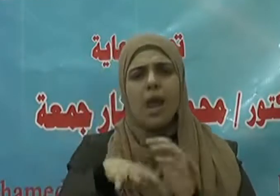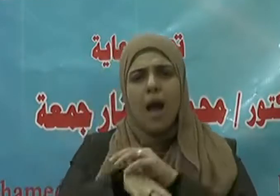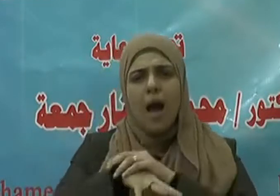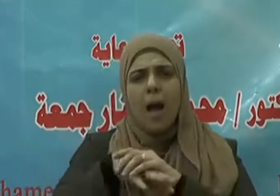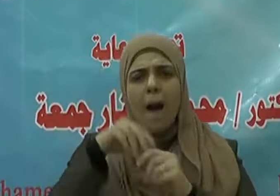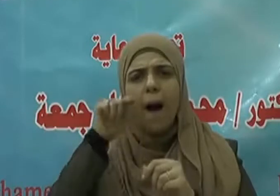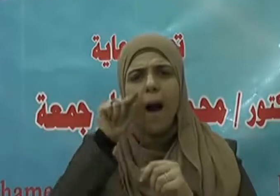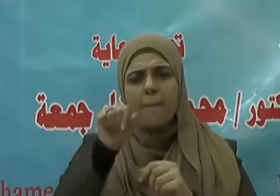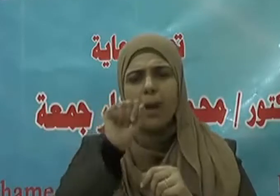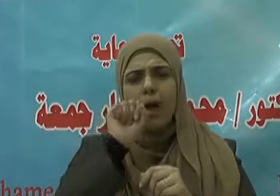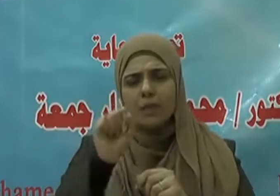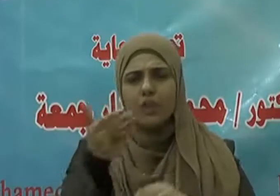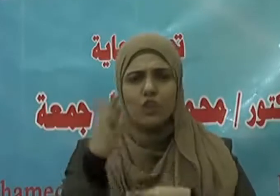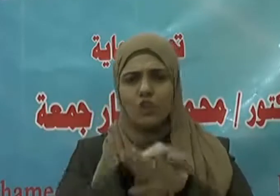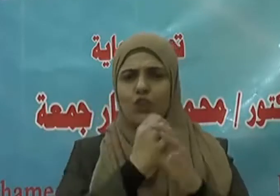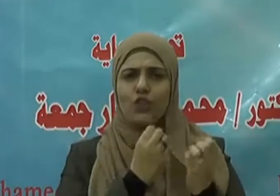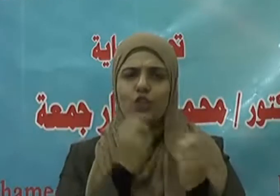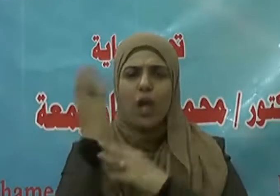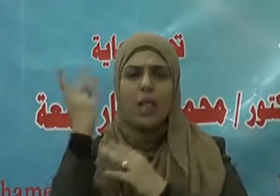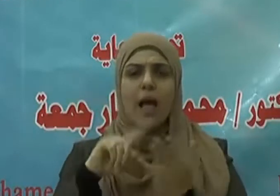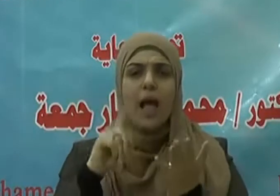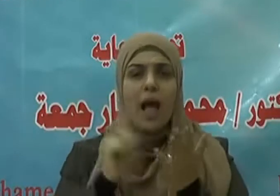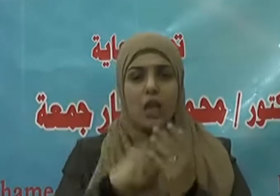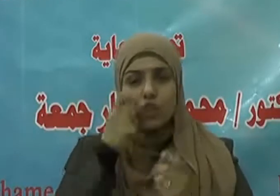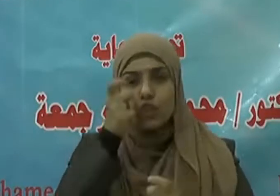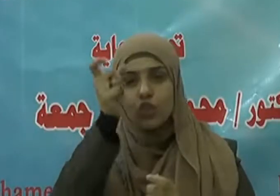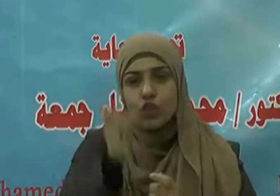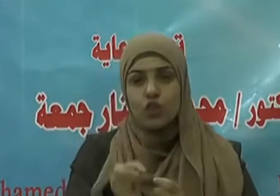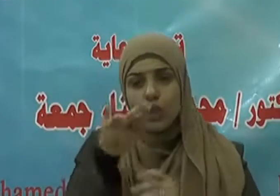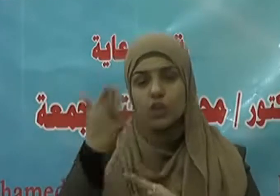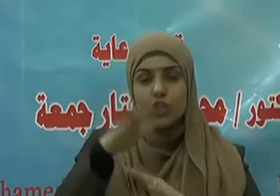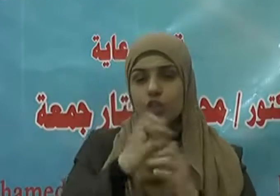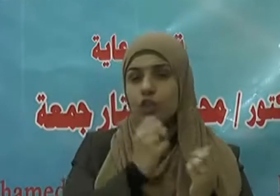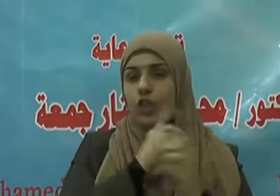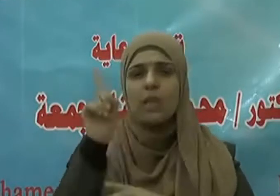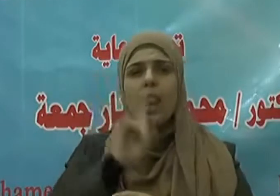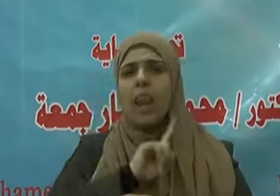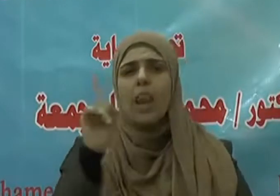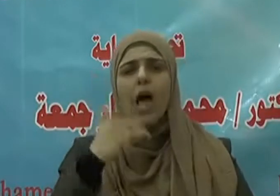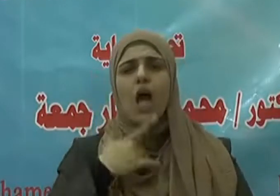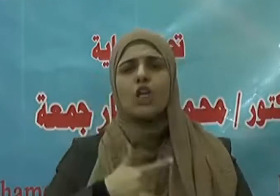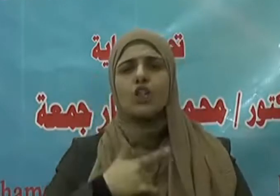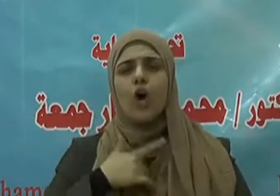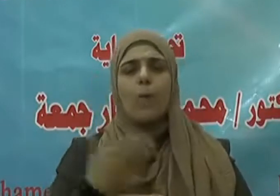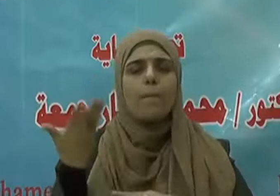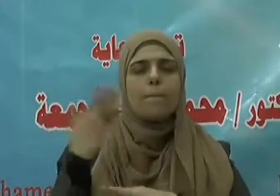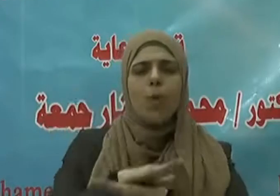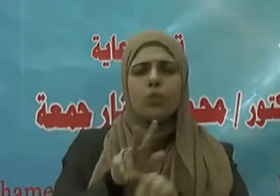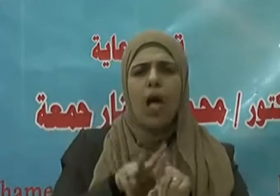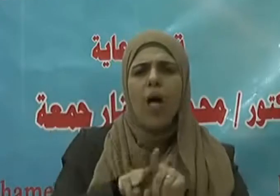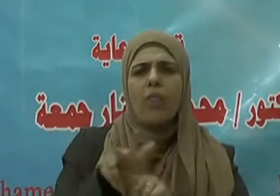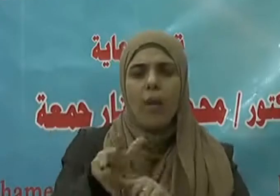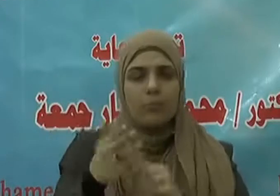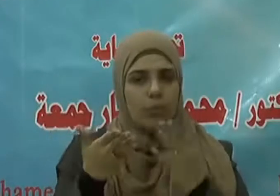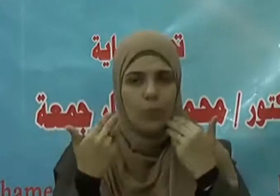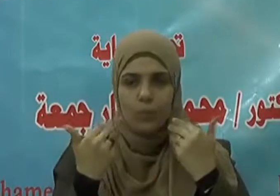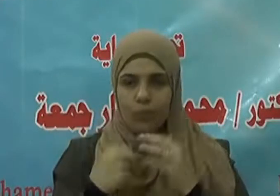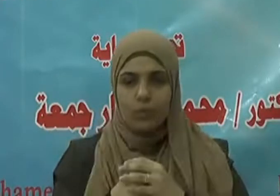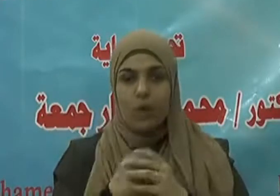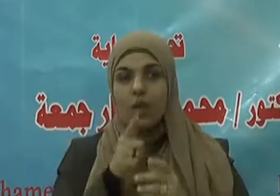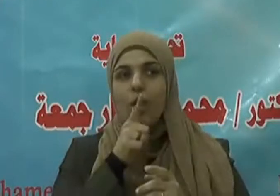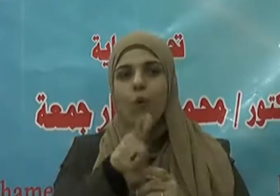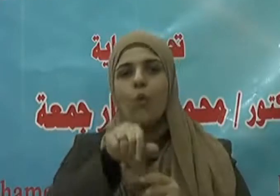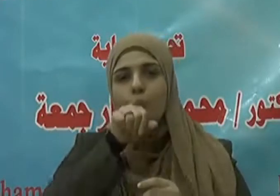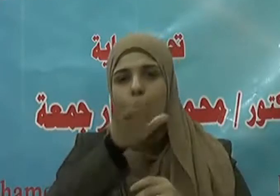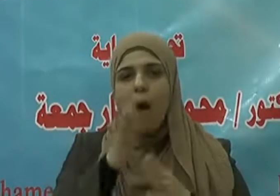كما حثنا نبينا صلى الله عليه وسلم على الاغتسال في مواطن